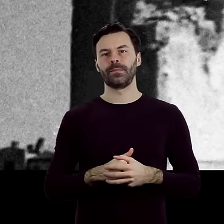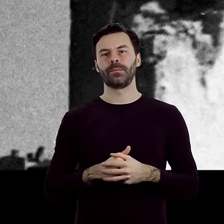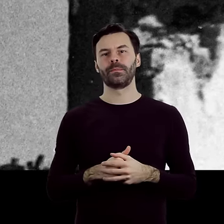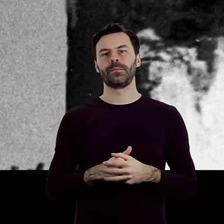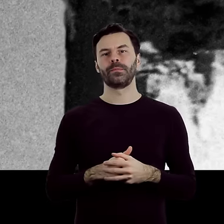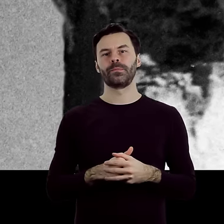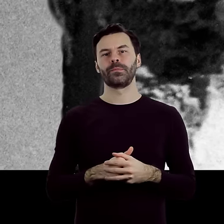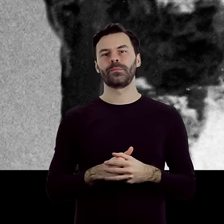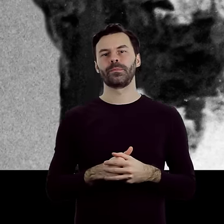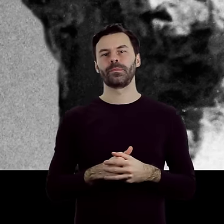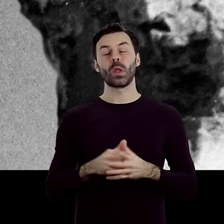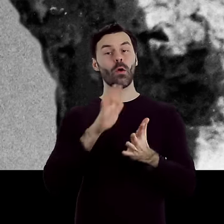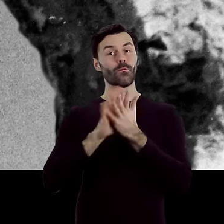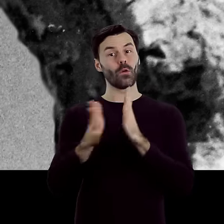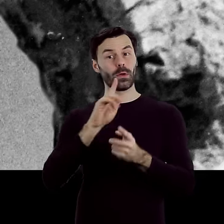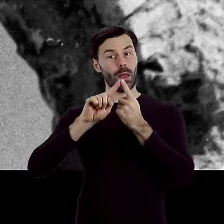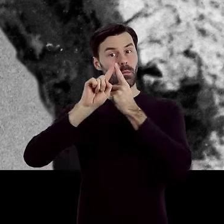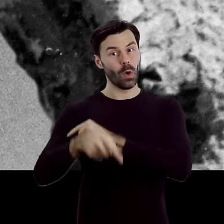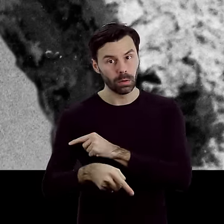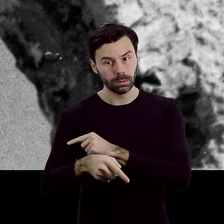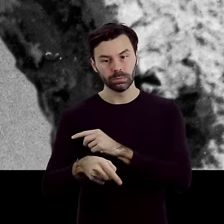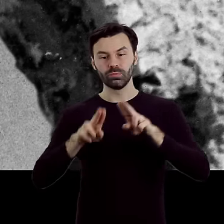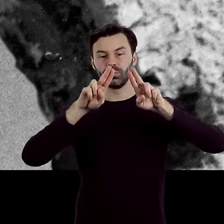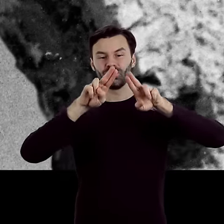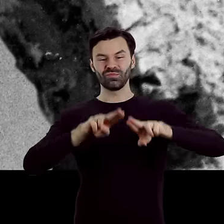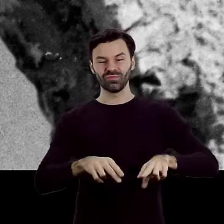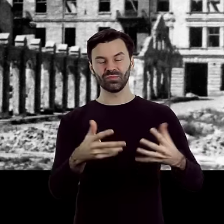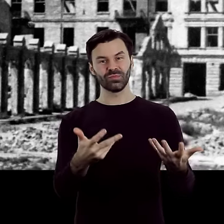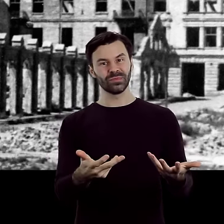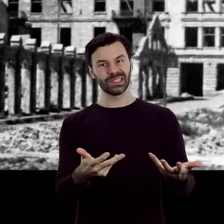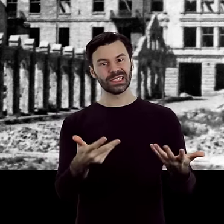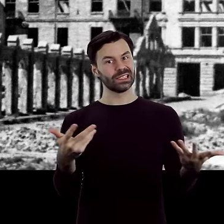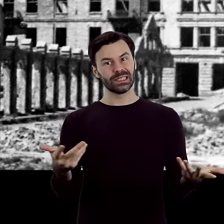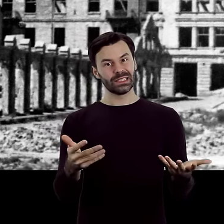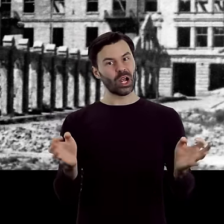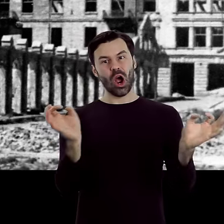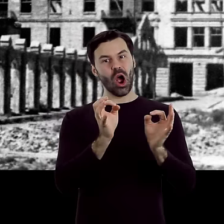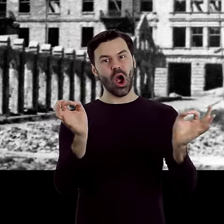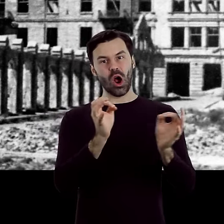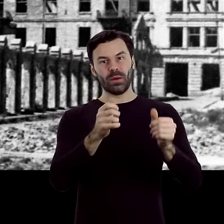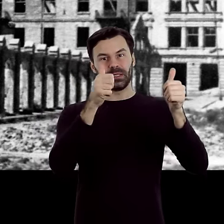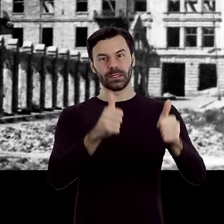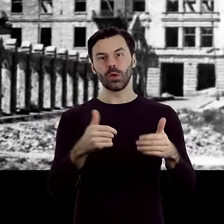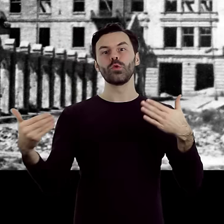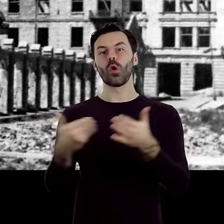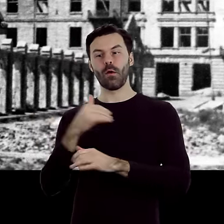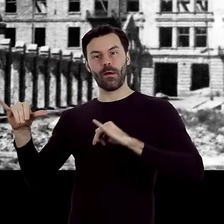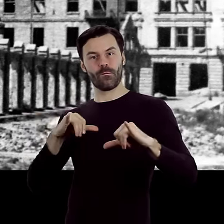Po zakończeniu wojny pozostała zabudowa była w opłakanym stanie. Nowe władze Łodzi zdecydowały o